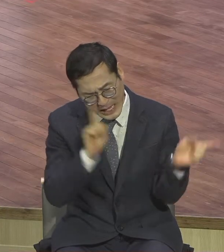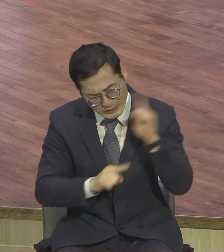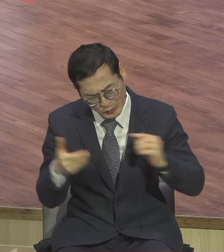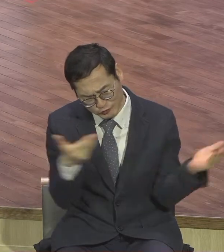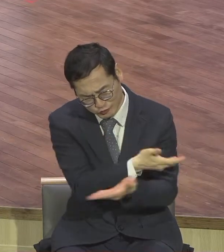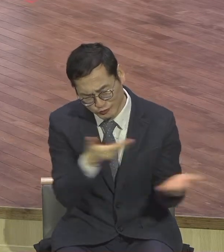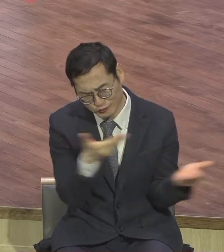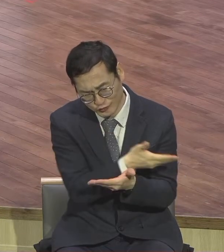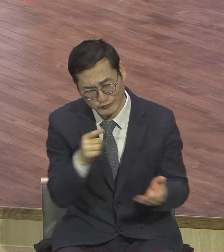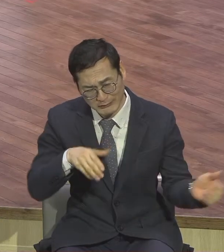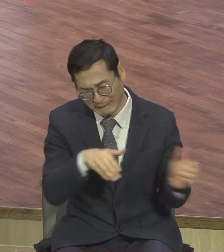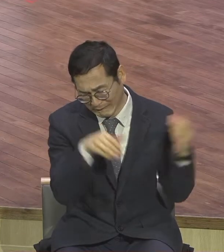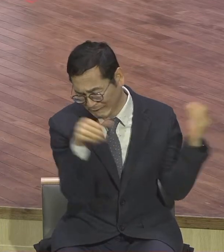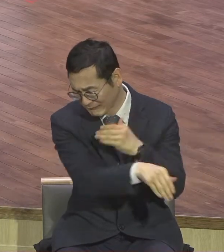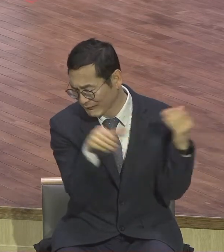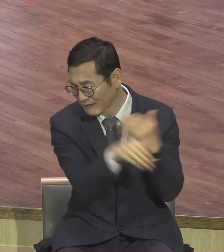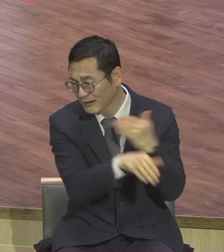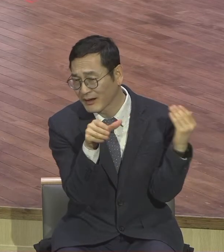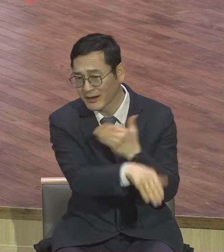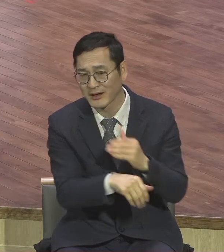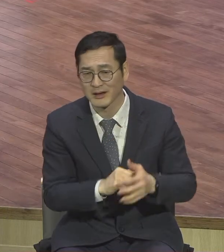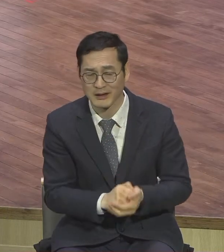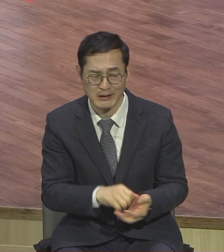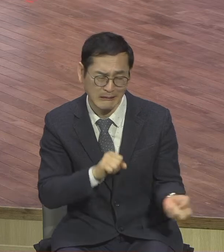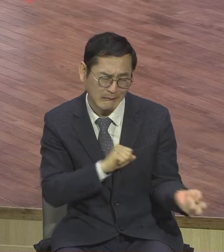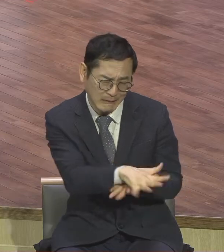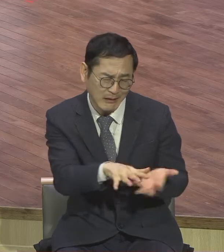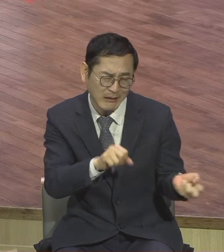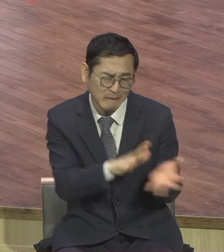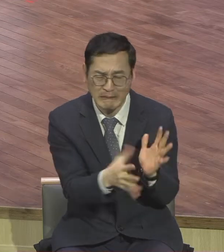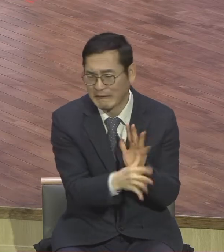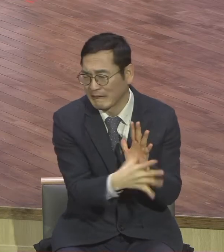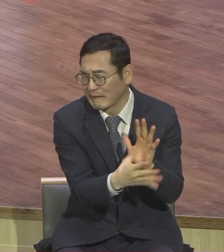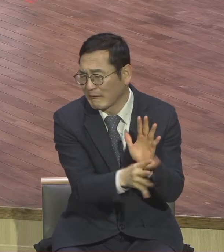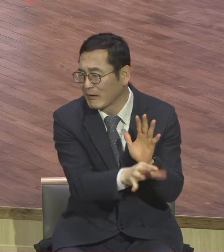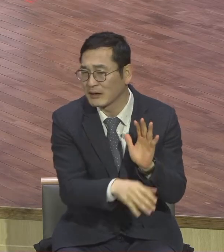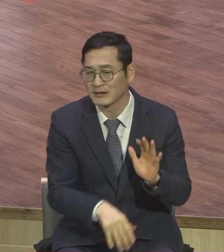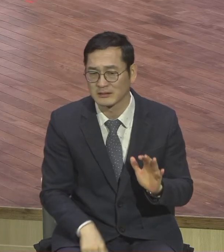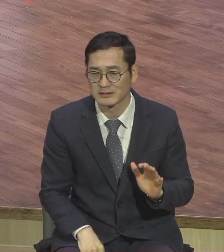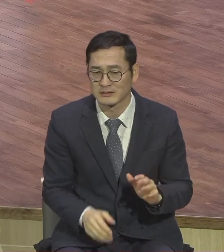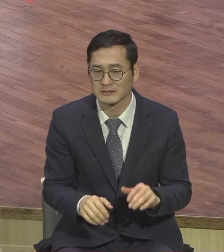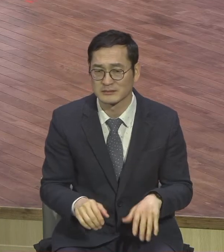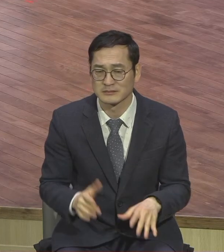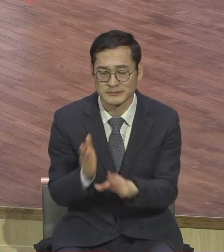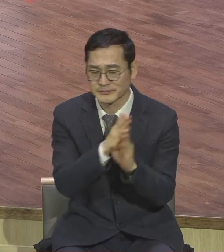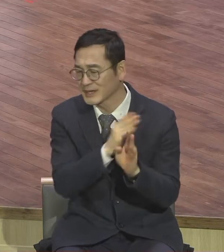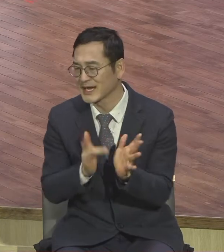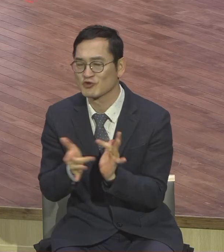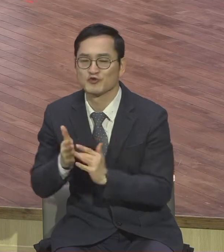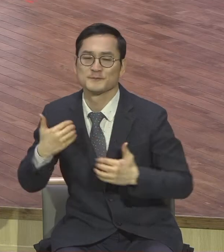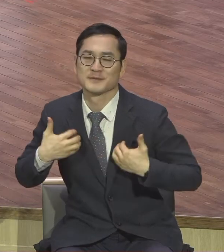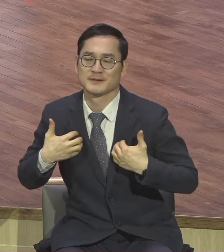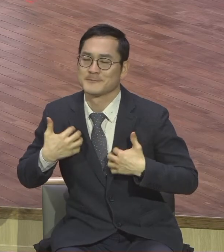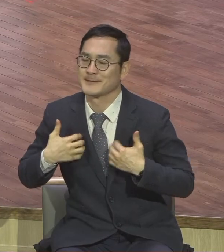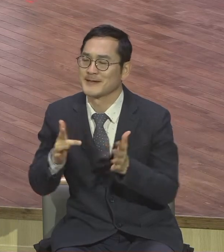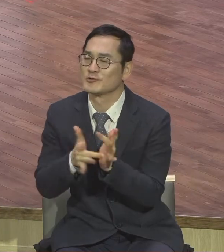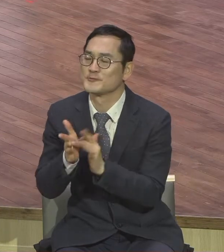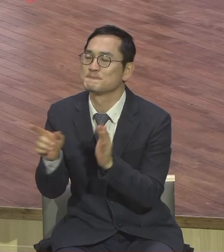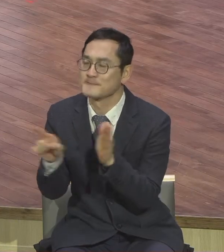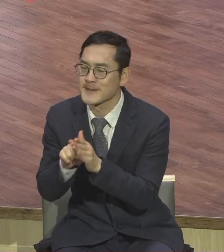문제나 일으키고 그러면서 예수 믿는다. 그 가짜란 말이에요. 가짜. 진짜 천국